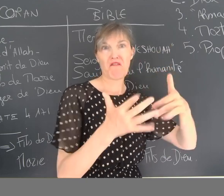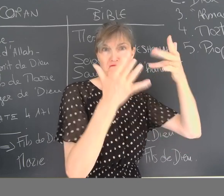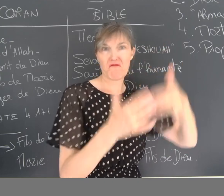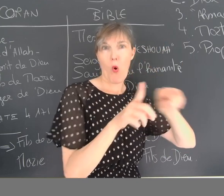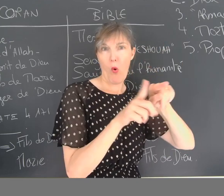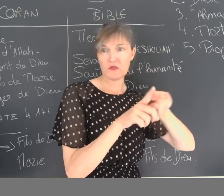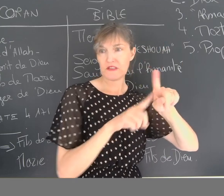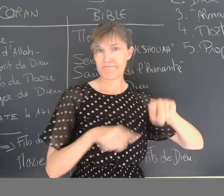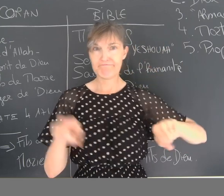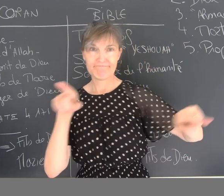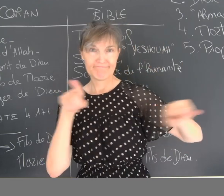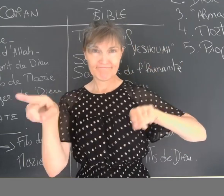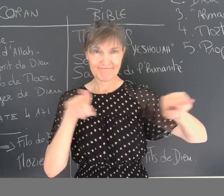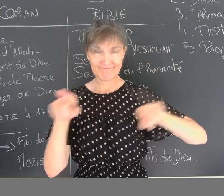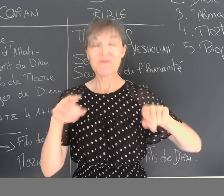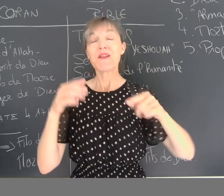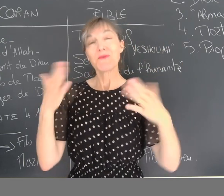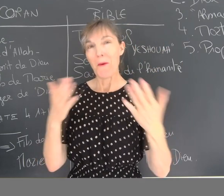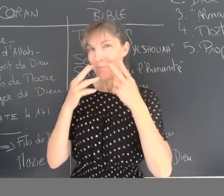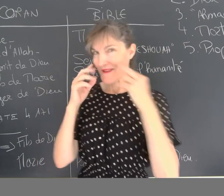Voilà, on donne le Sourate numéro temps.